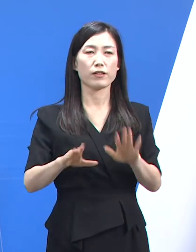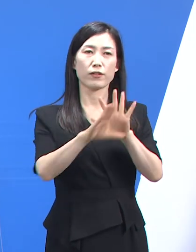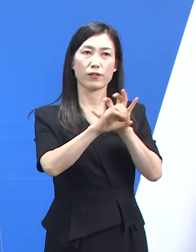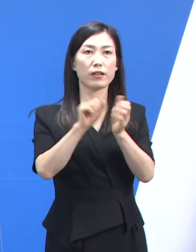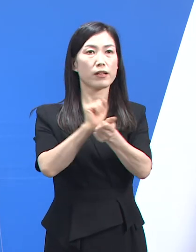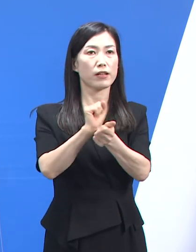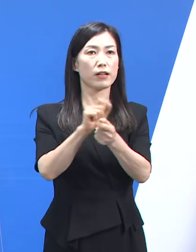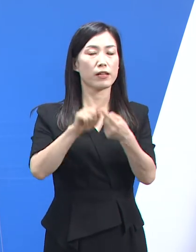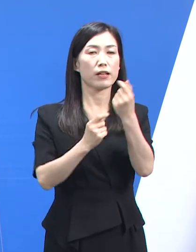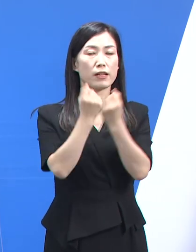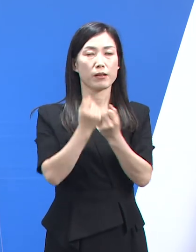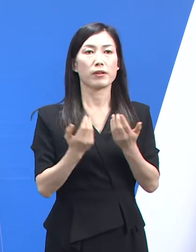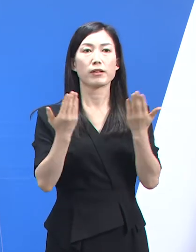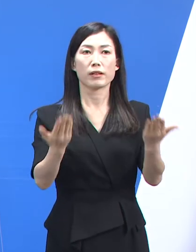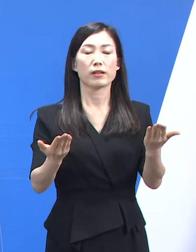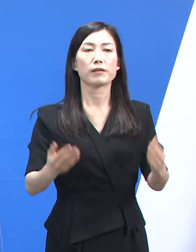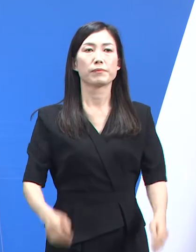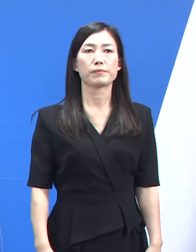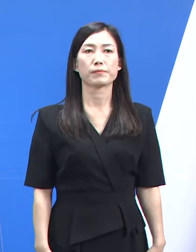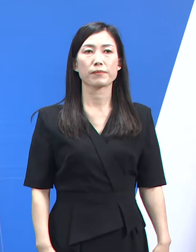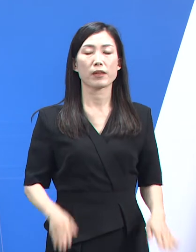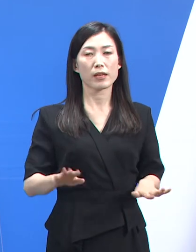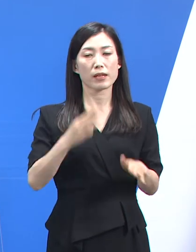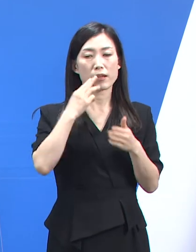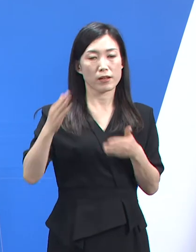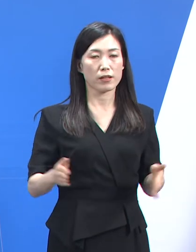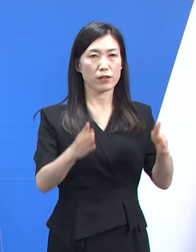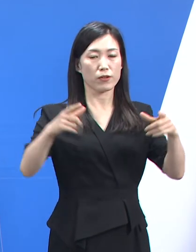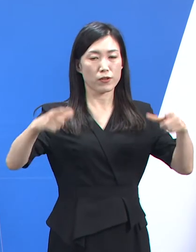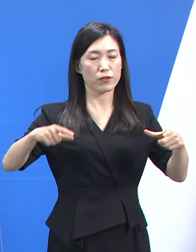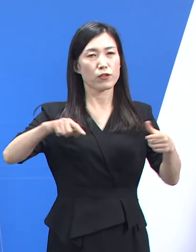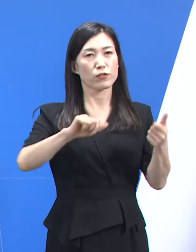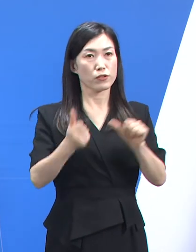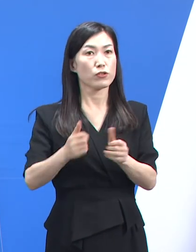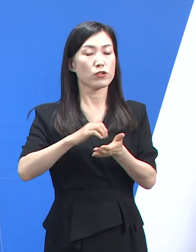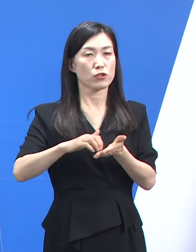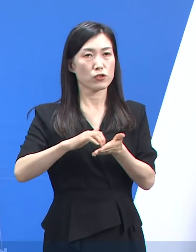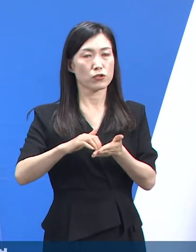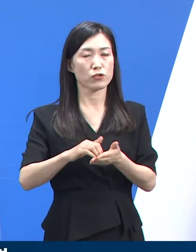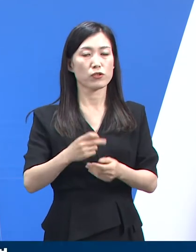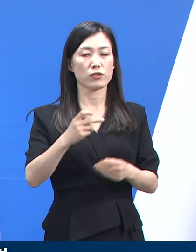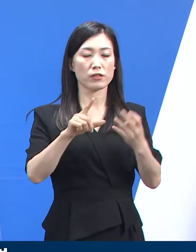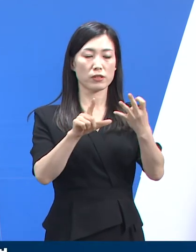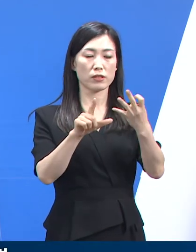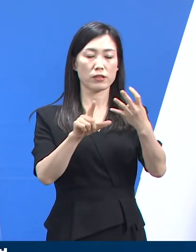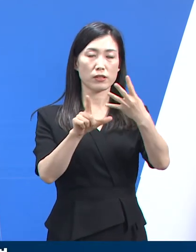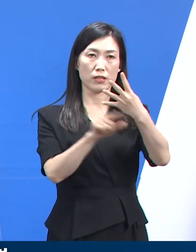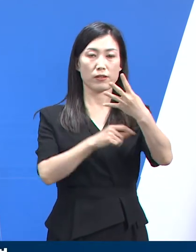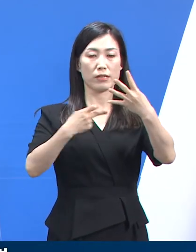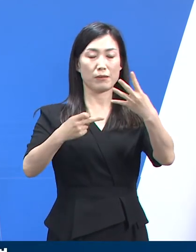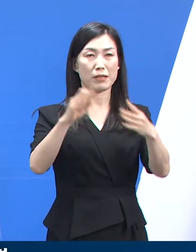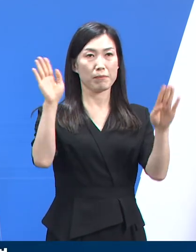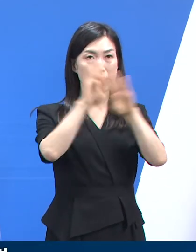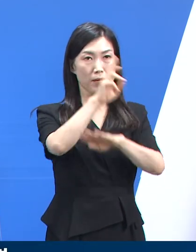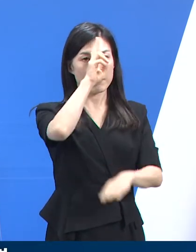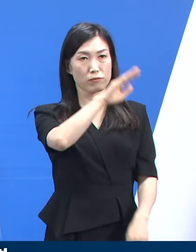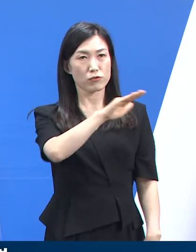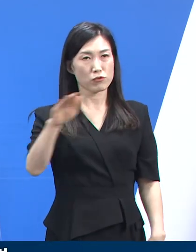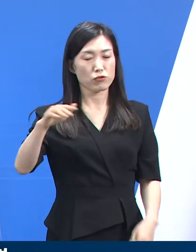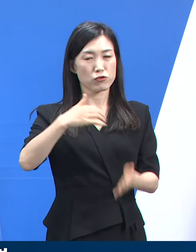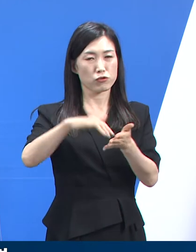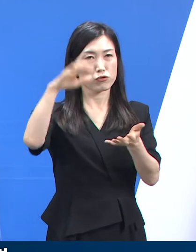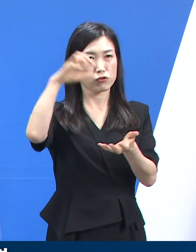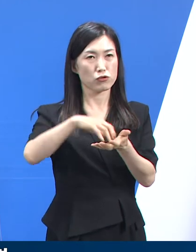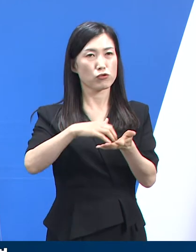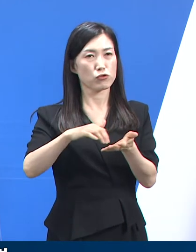기자회견을 시작하겠습니다. 먼저 경기도 사망자 현황입니다. 4월 12일 0시 기준 경기도 누적 사망자